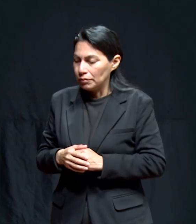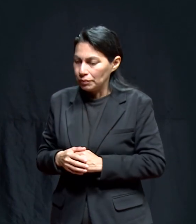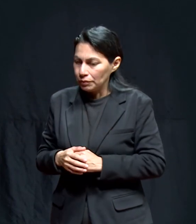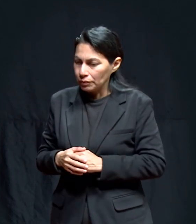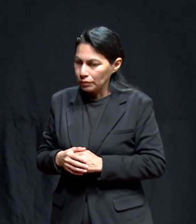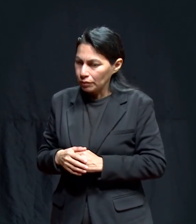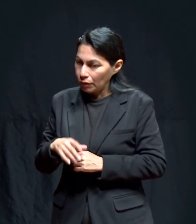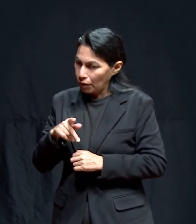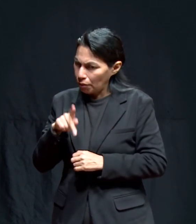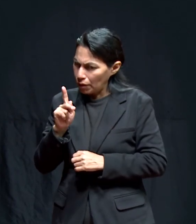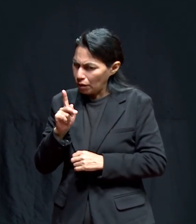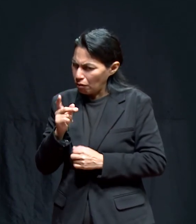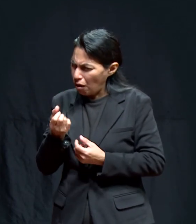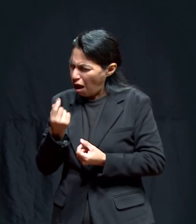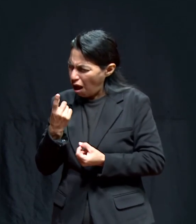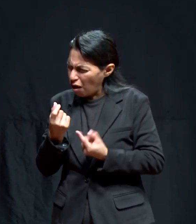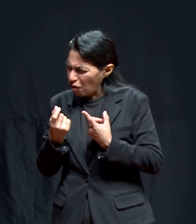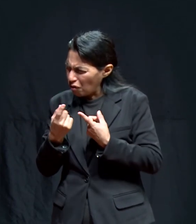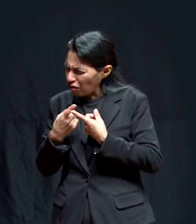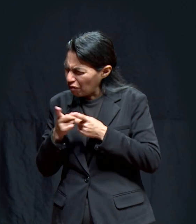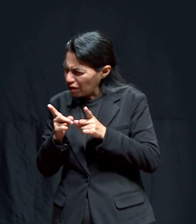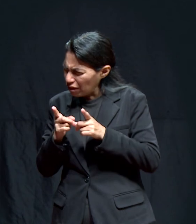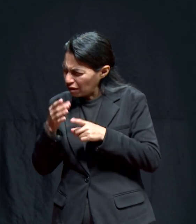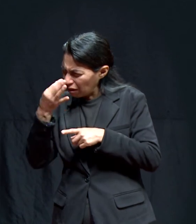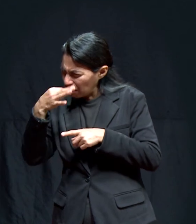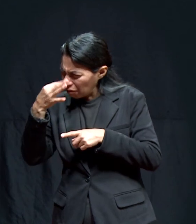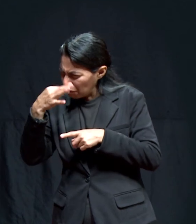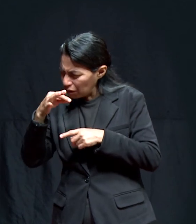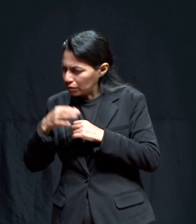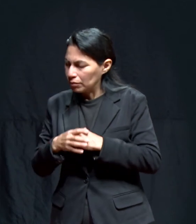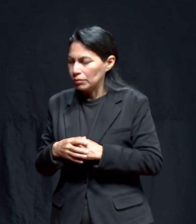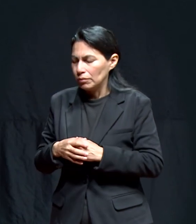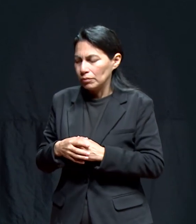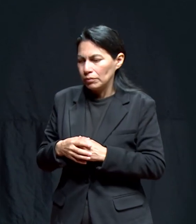pero había ciertas cosas extrañas que no era como una gripa